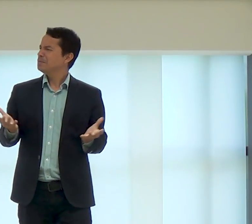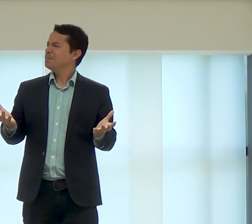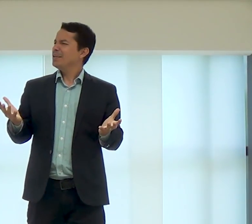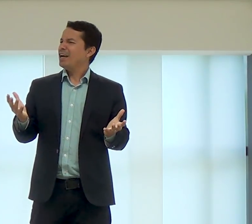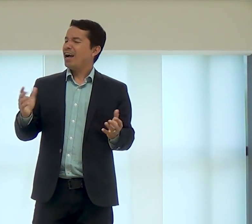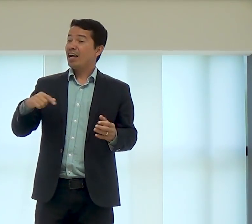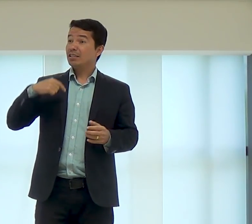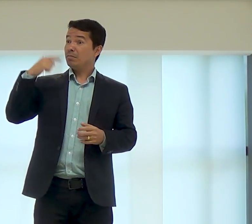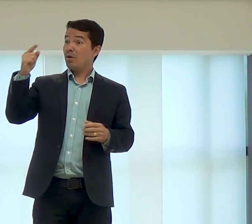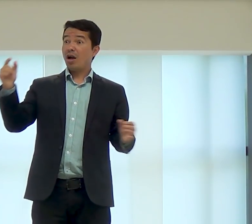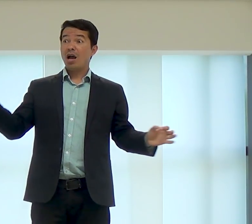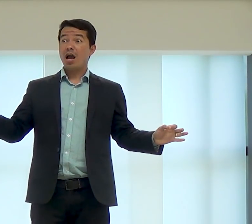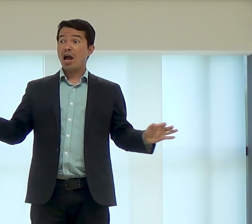dizimado, nada,